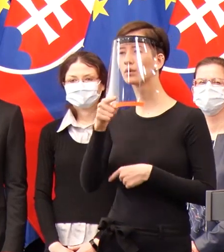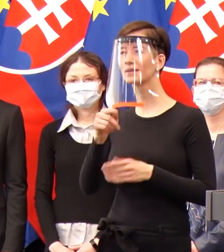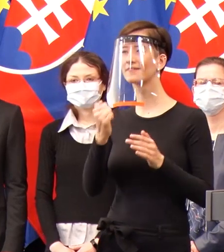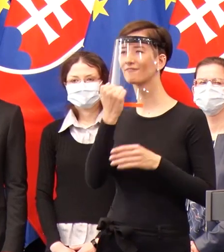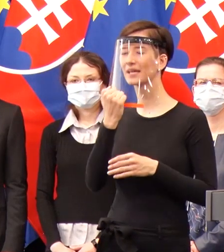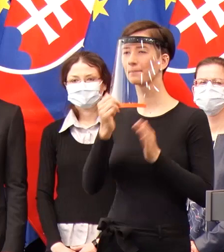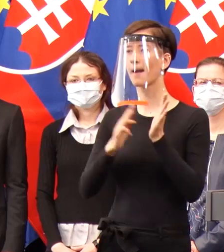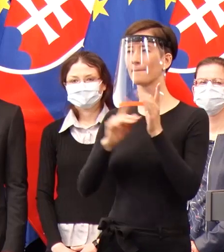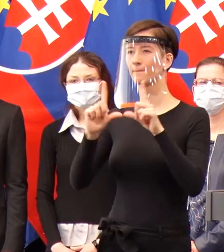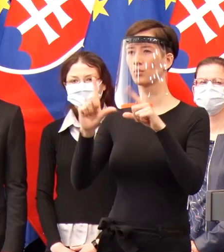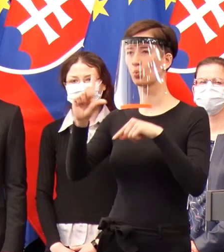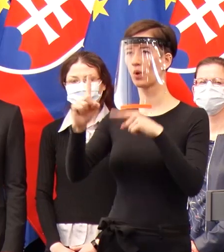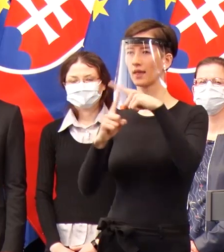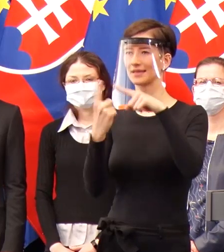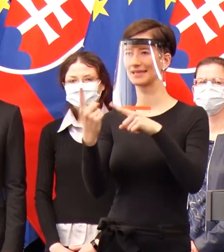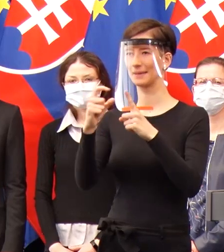kľúčový komponent.